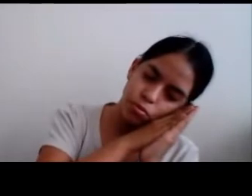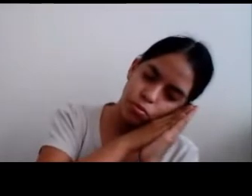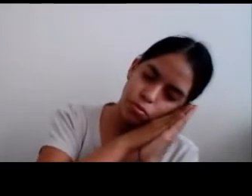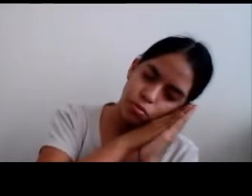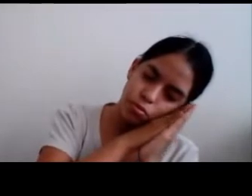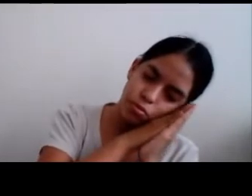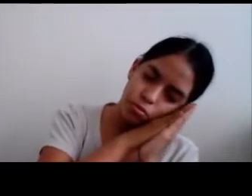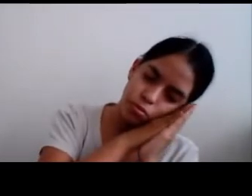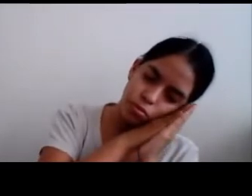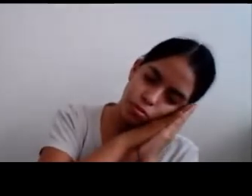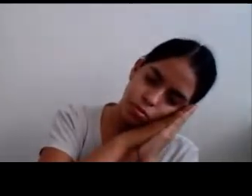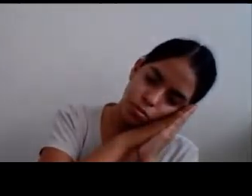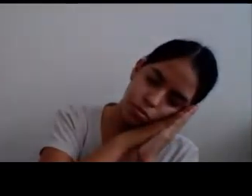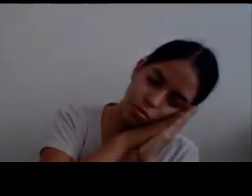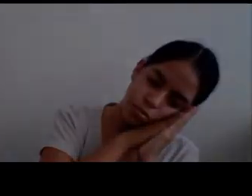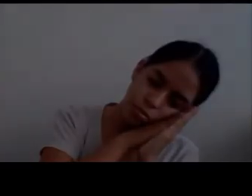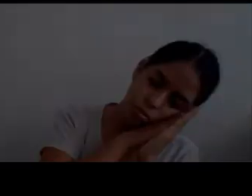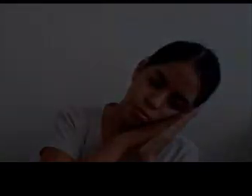Se quedó Dormida